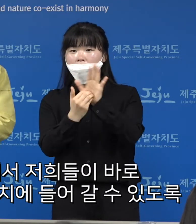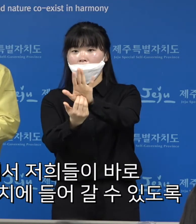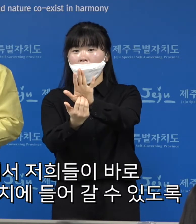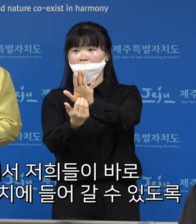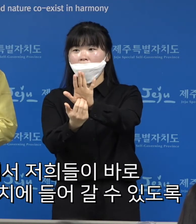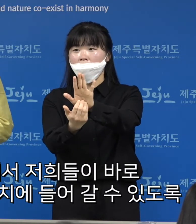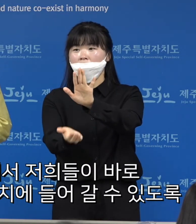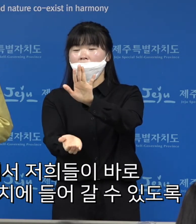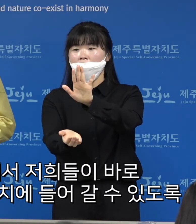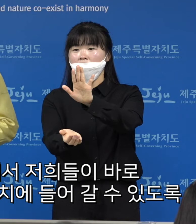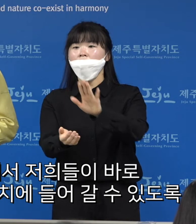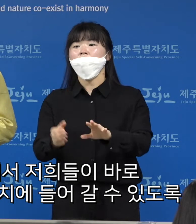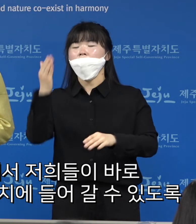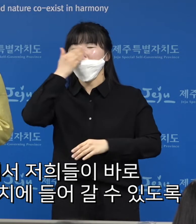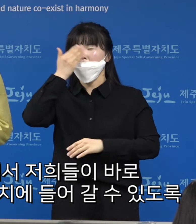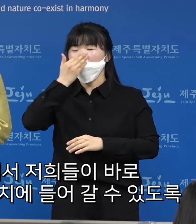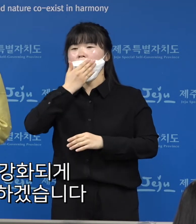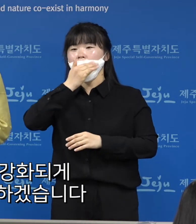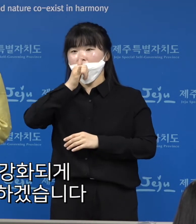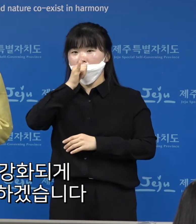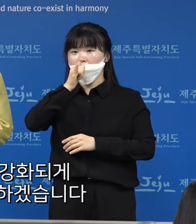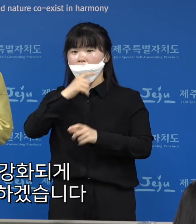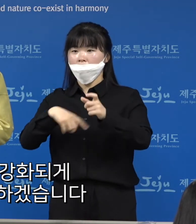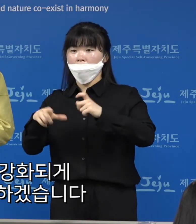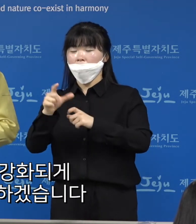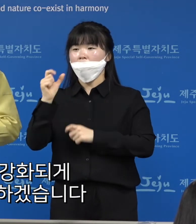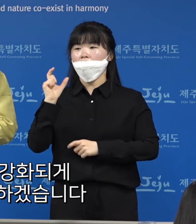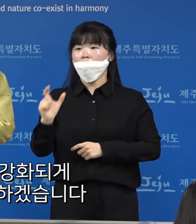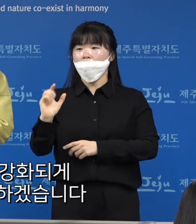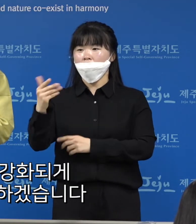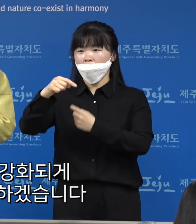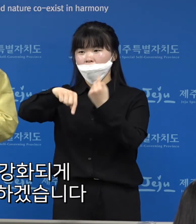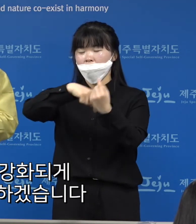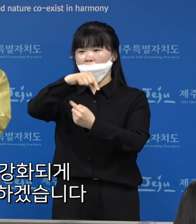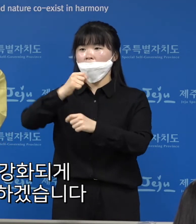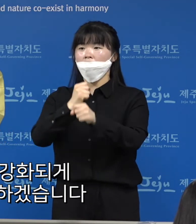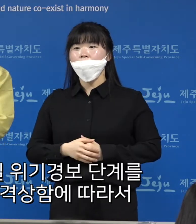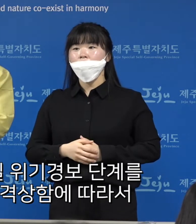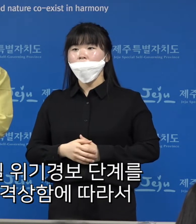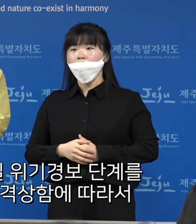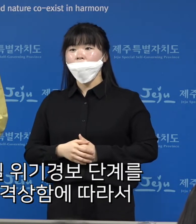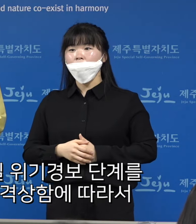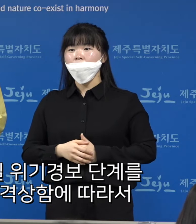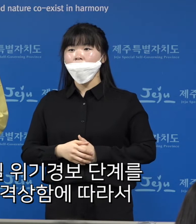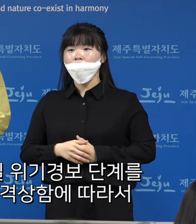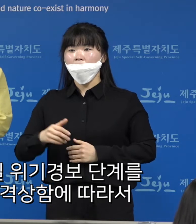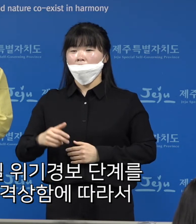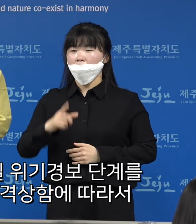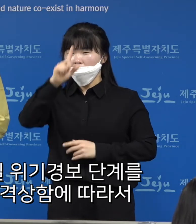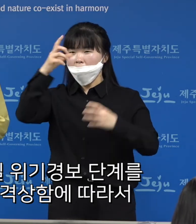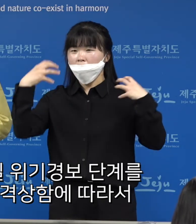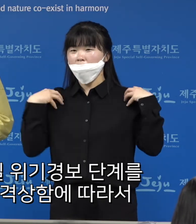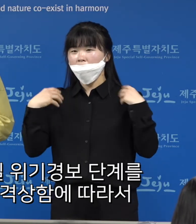반격조치에 들어갈 수 있도록 더 강화되게 운영을 하겠습니다. 정부가